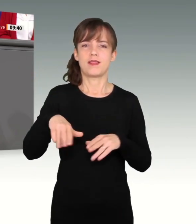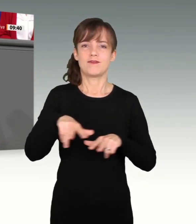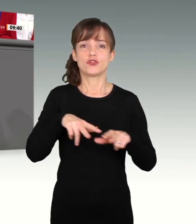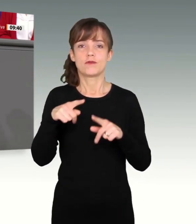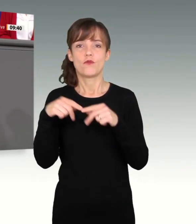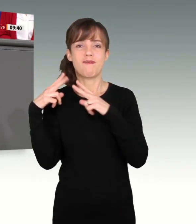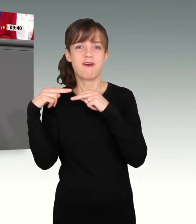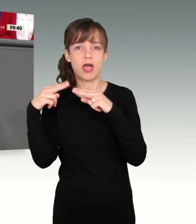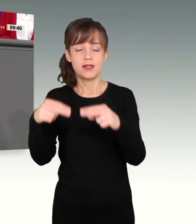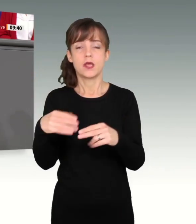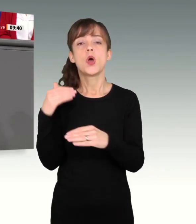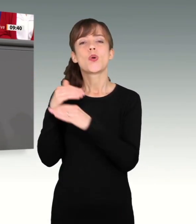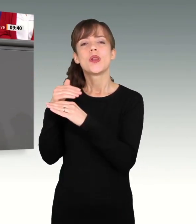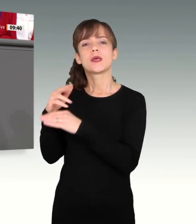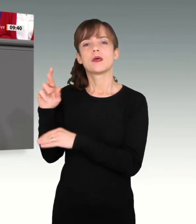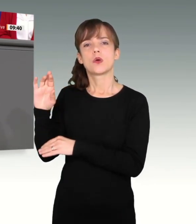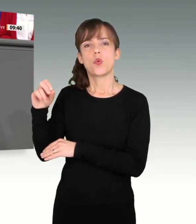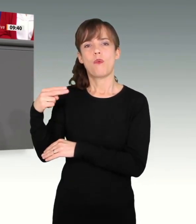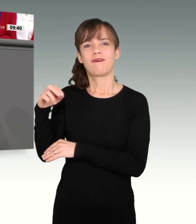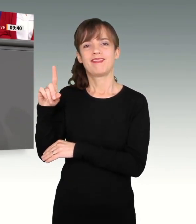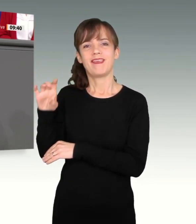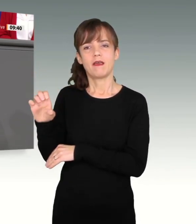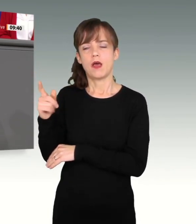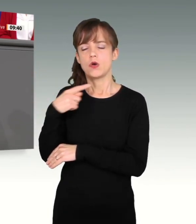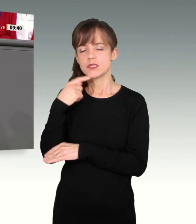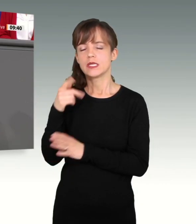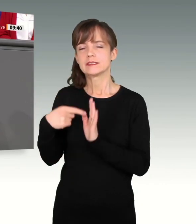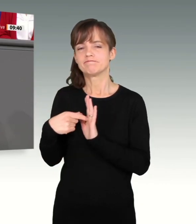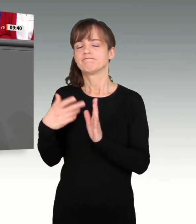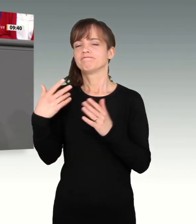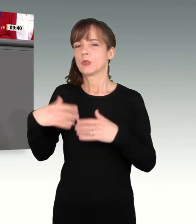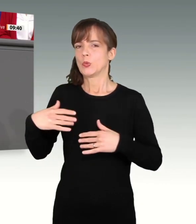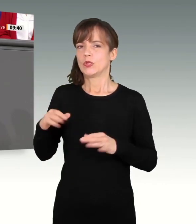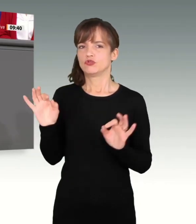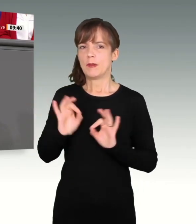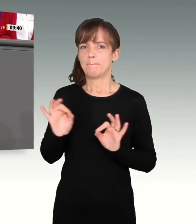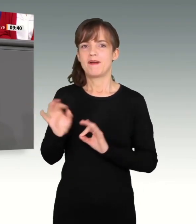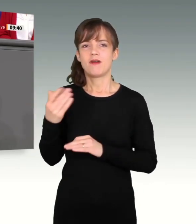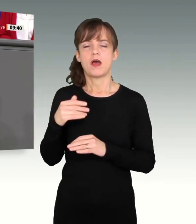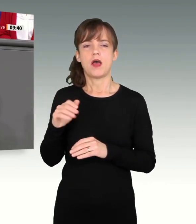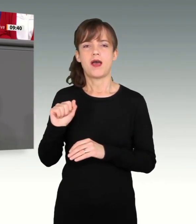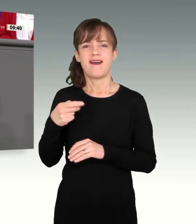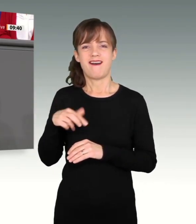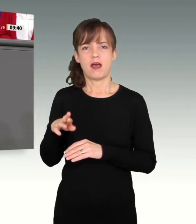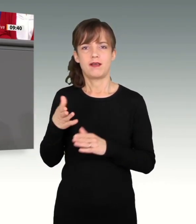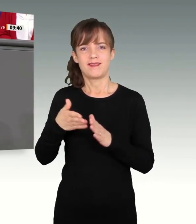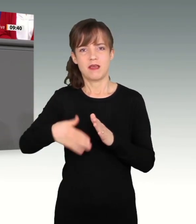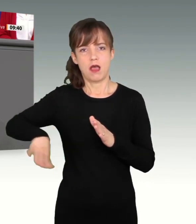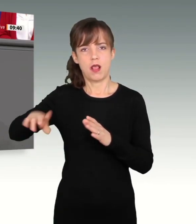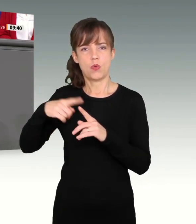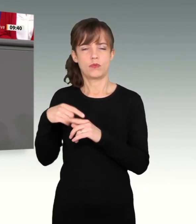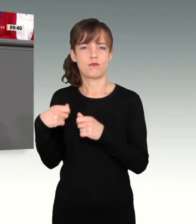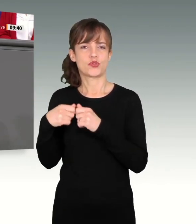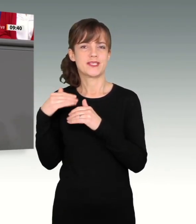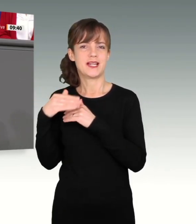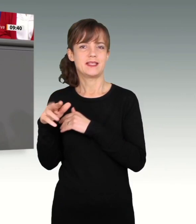Kollege Rohde hat auf die schreckliche Tragödie im Ahrtal und NRW hingewiesen und in Rheinland-Pfalz. Und das hat auch erhebliche Belastungen für